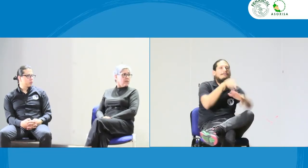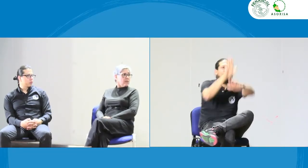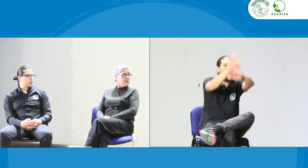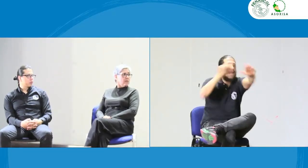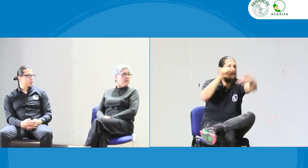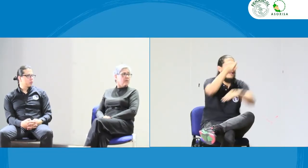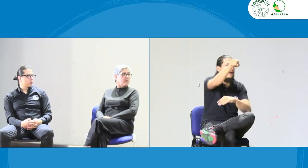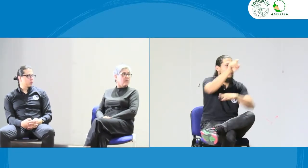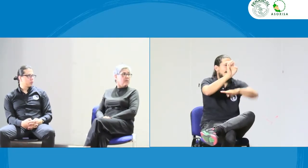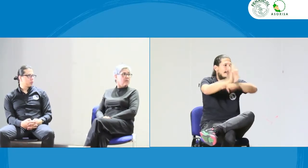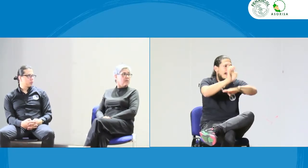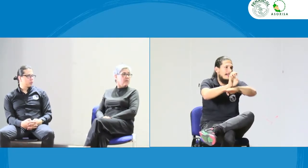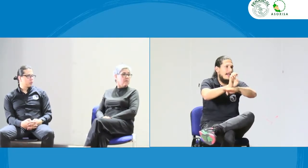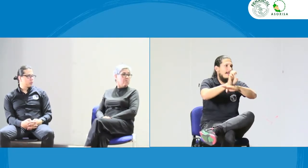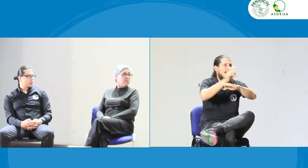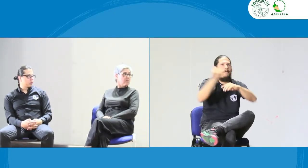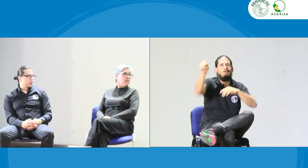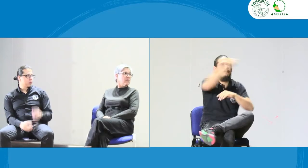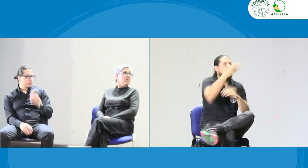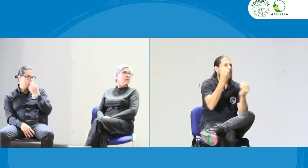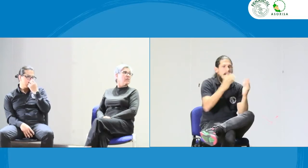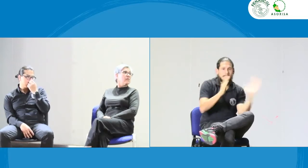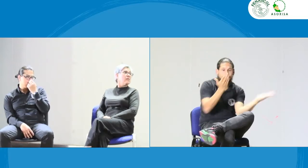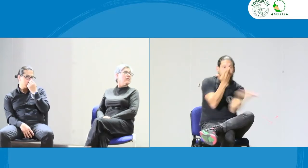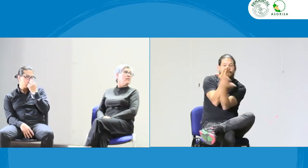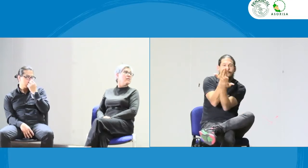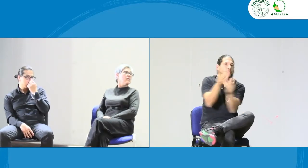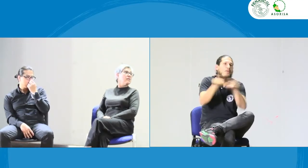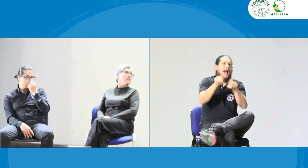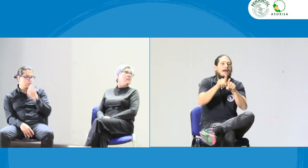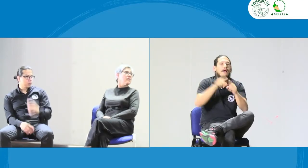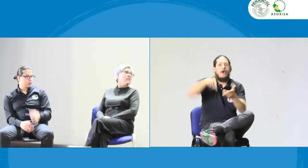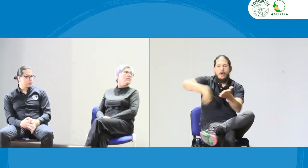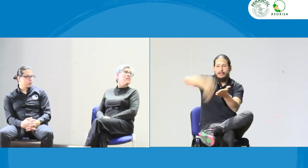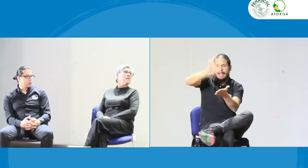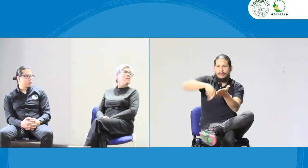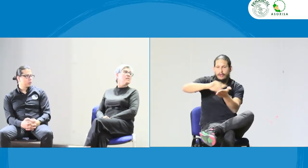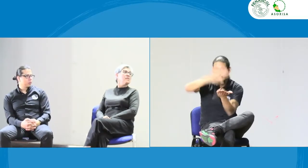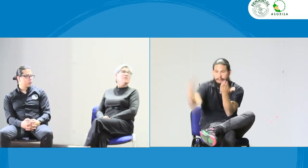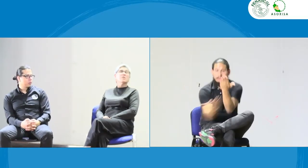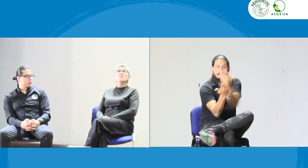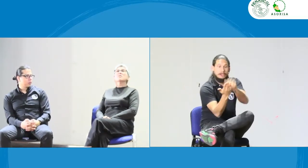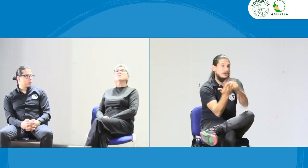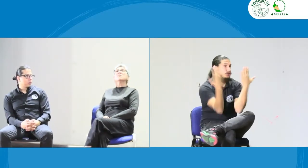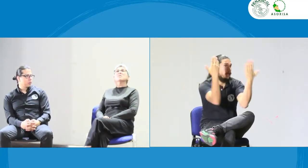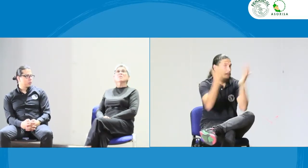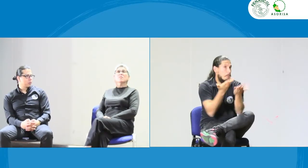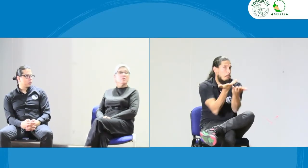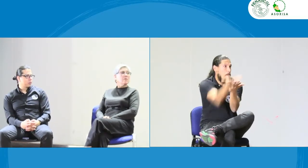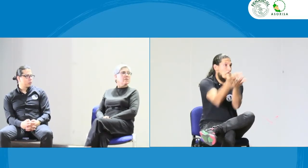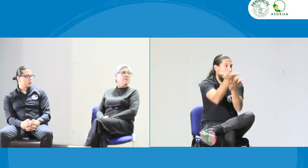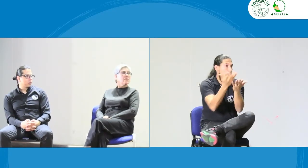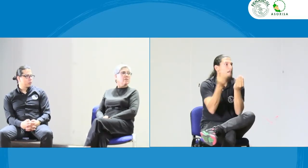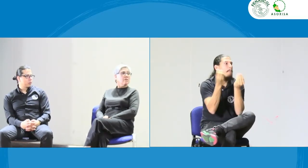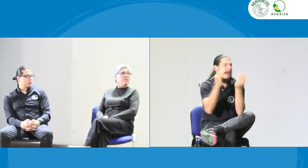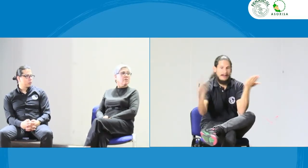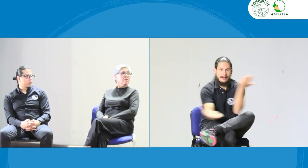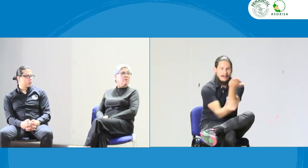es por eso que el código ético permite hacerle llamadas a las entidades para que sea como un anexio. Entonces, todos los contratos deben ir como un anexio. Entonces, ese